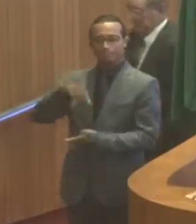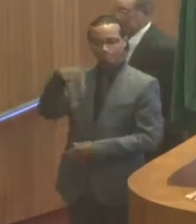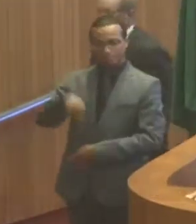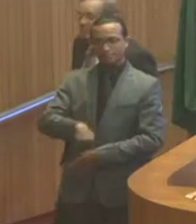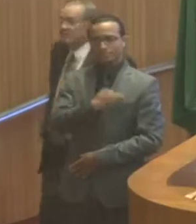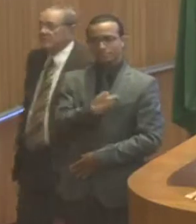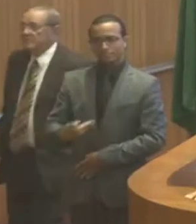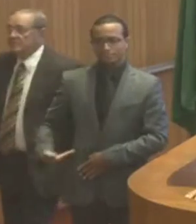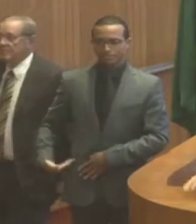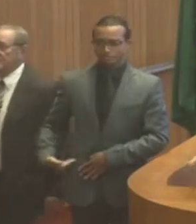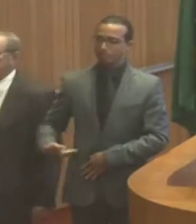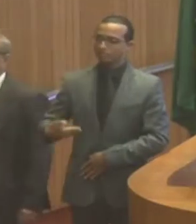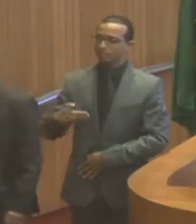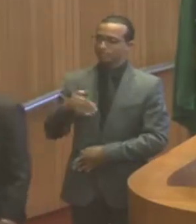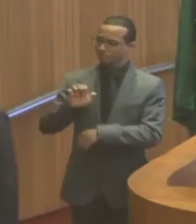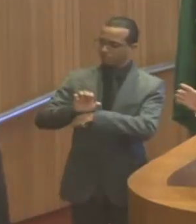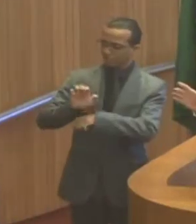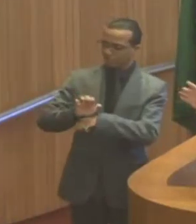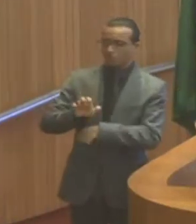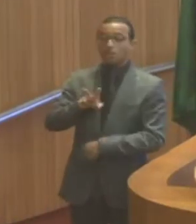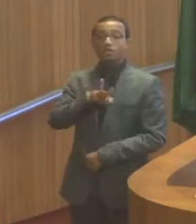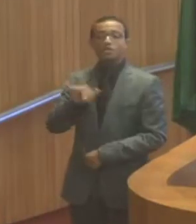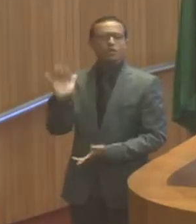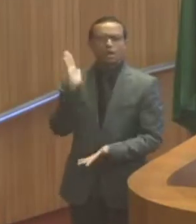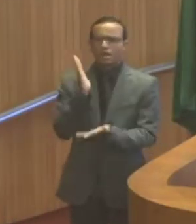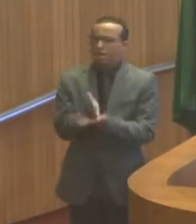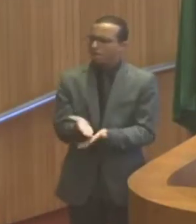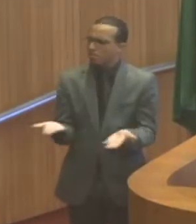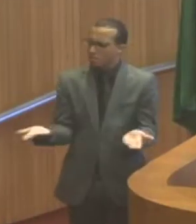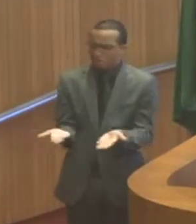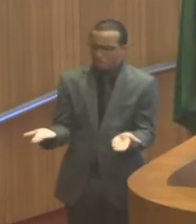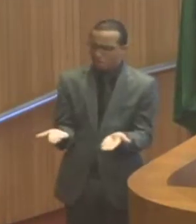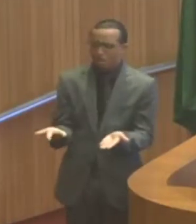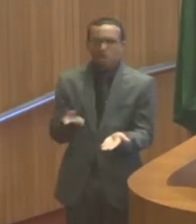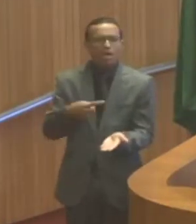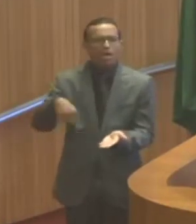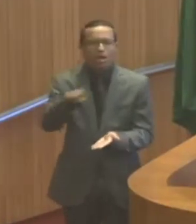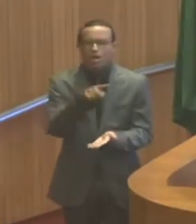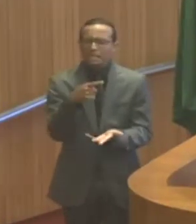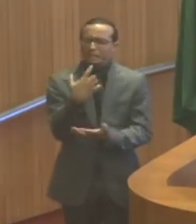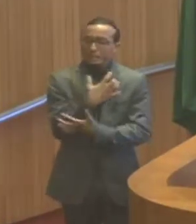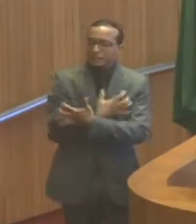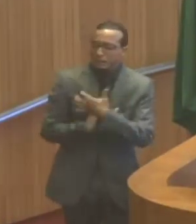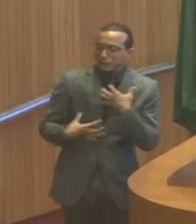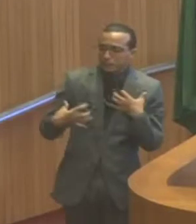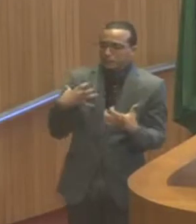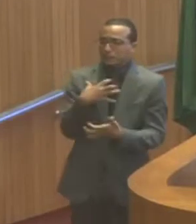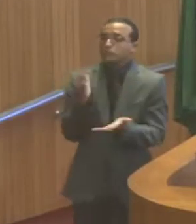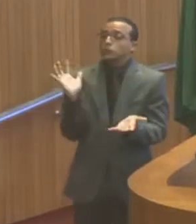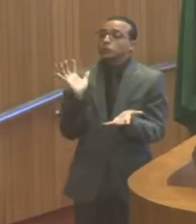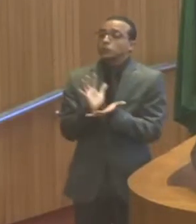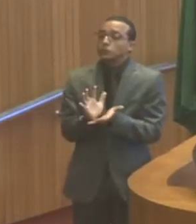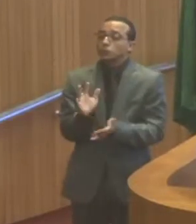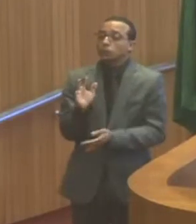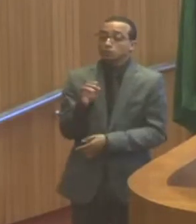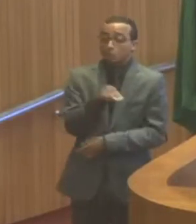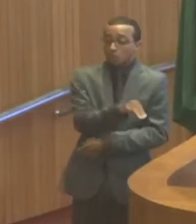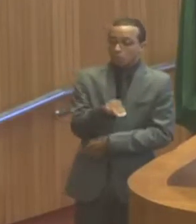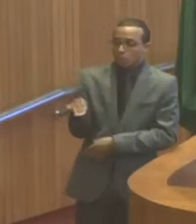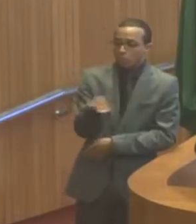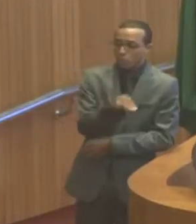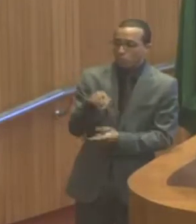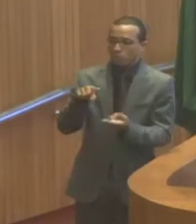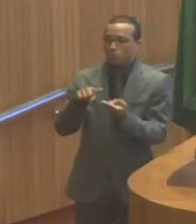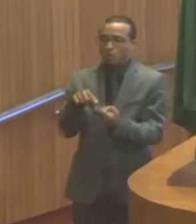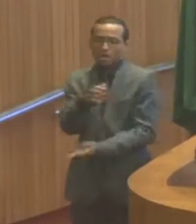Estado, vai acabar definitivamente com a agonia dos monitores, com a agonia dos